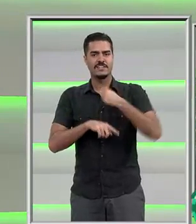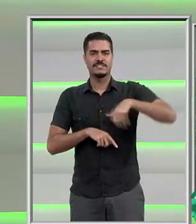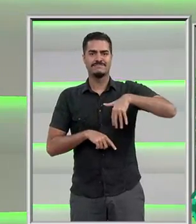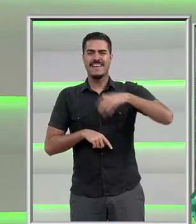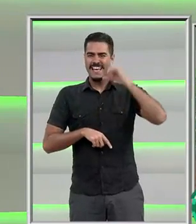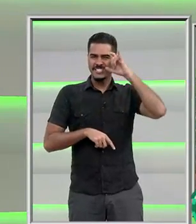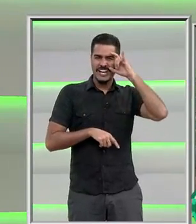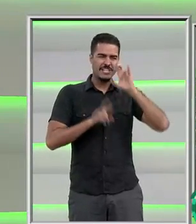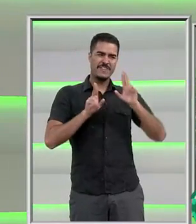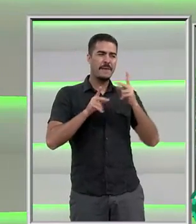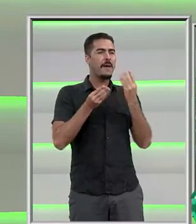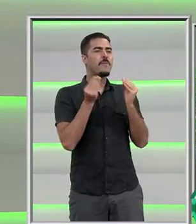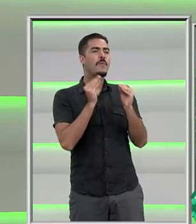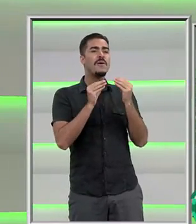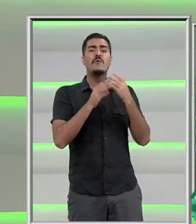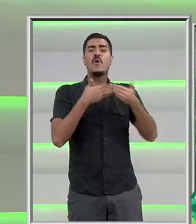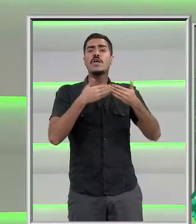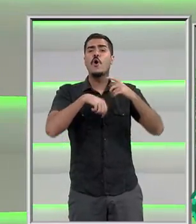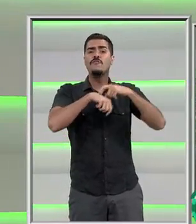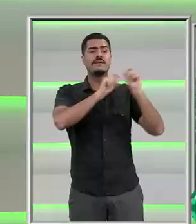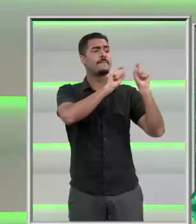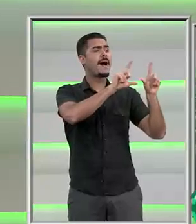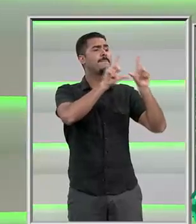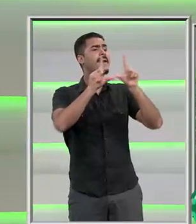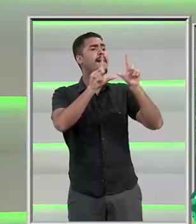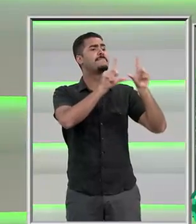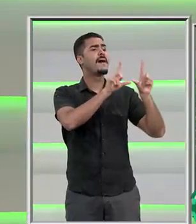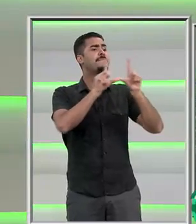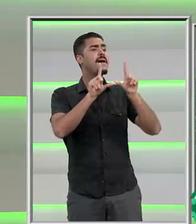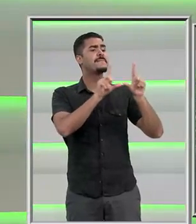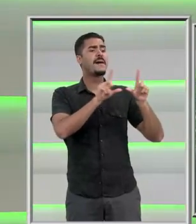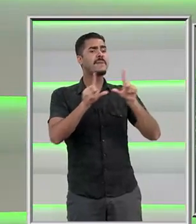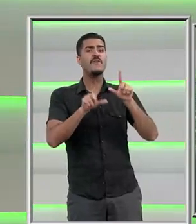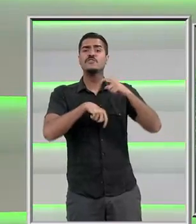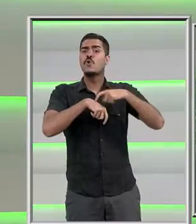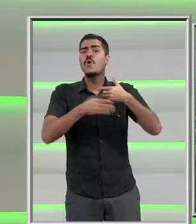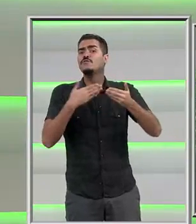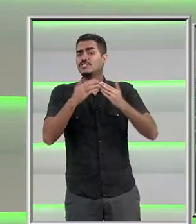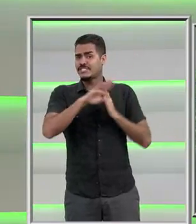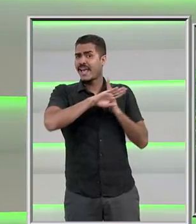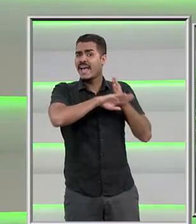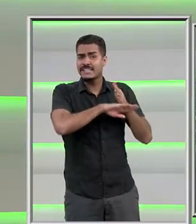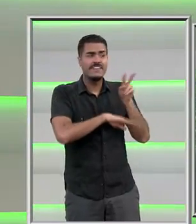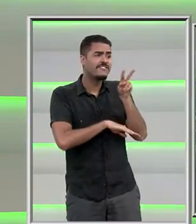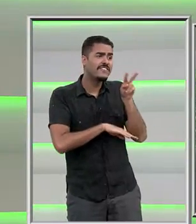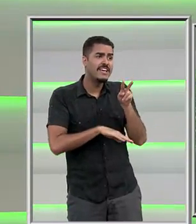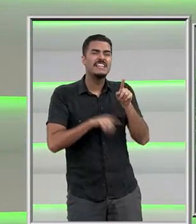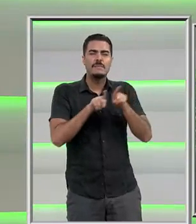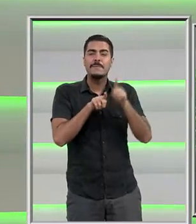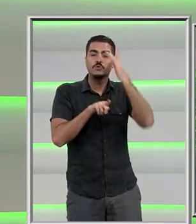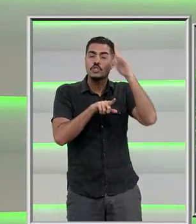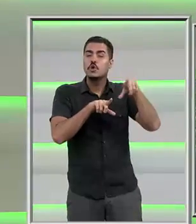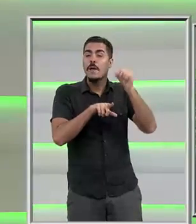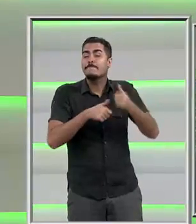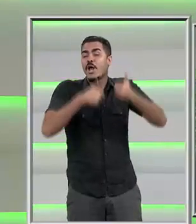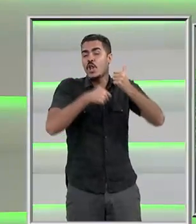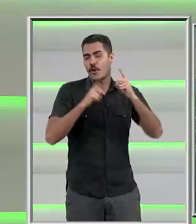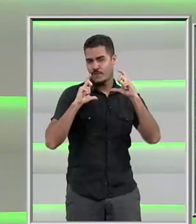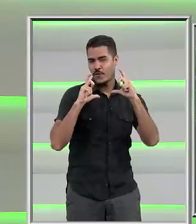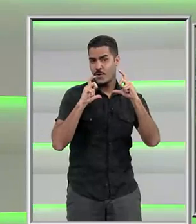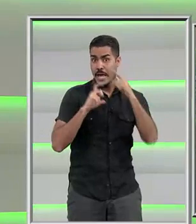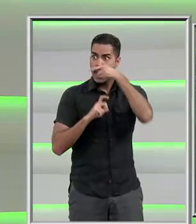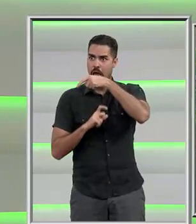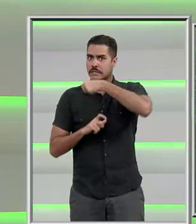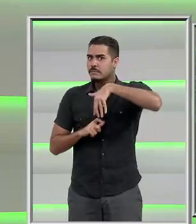Instagram você não. pode ver qualquer hora. Instagram, você tem o acesso da foto no horário que você quer e você posta a melhor foto. No Snapchat não, é coisa mais sem